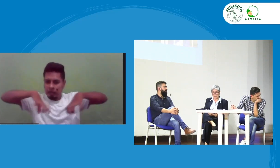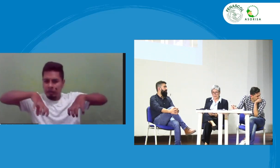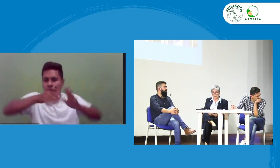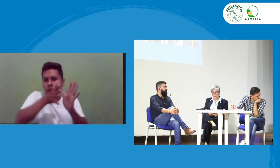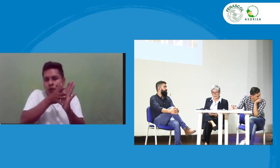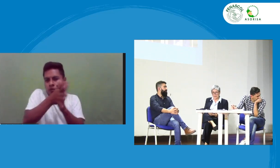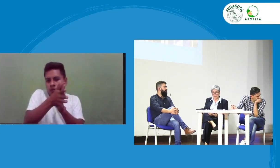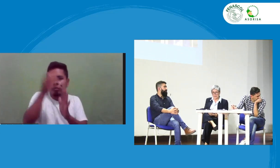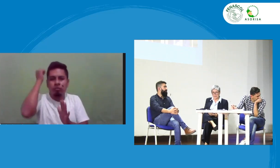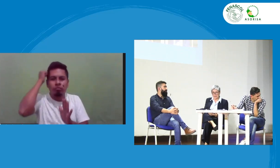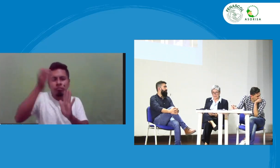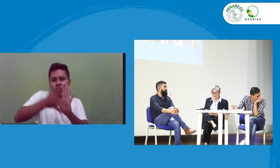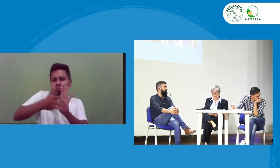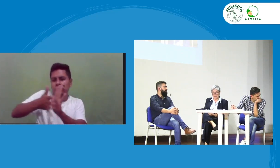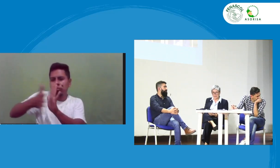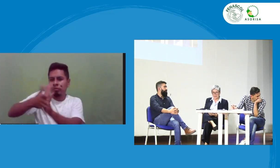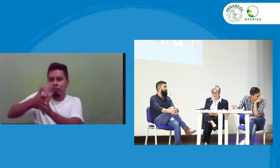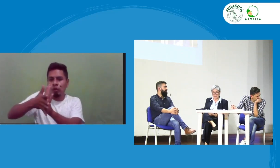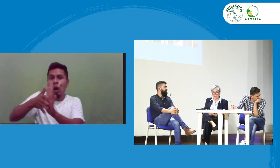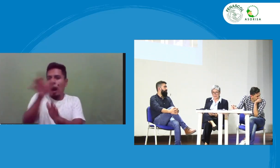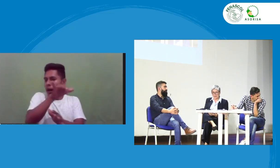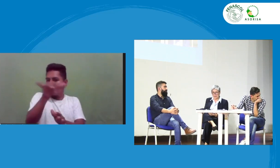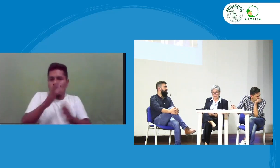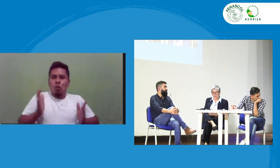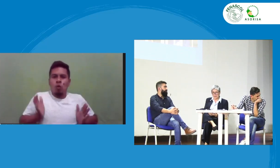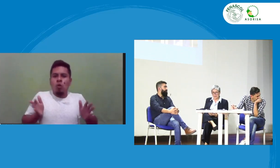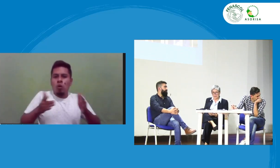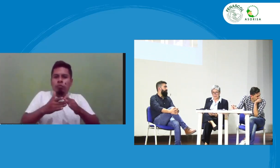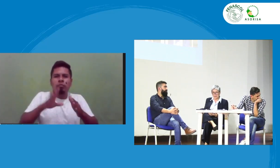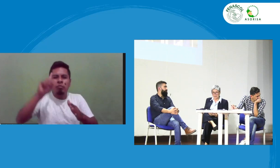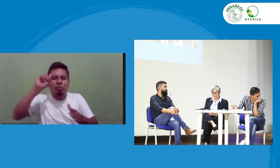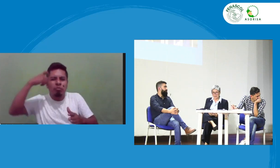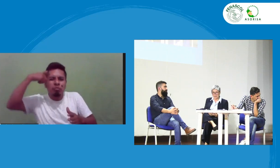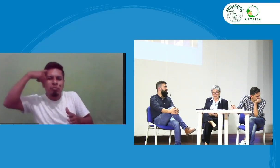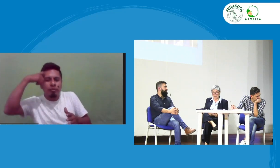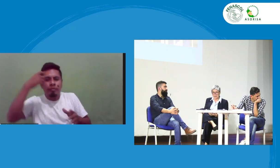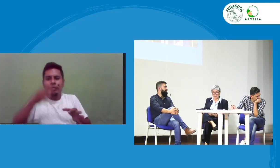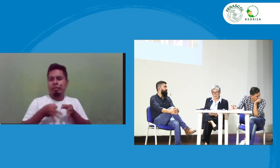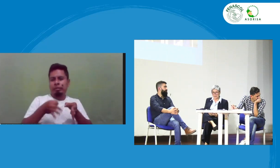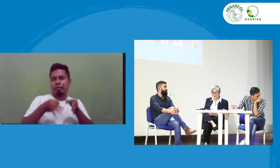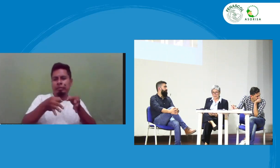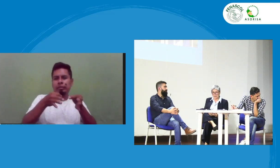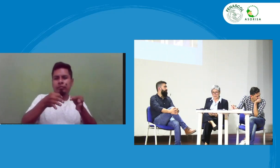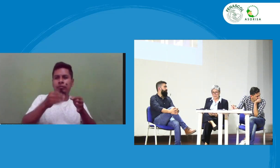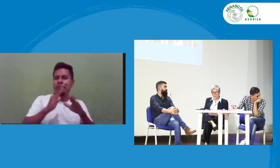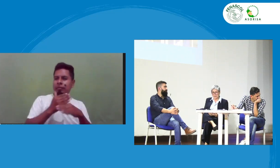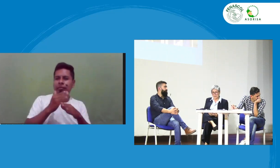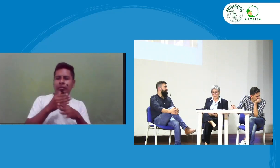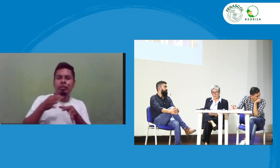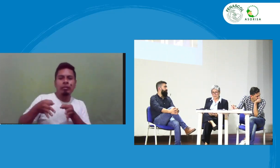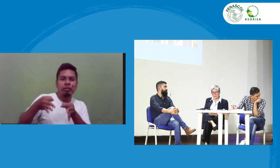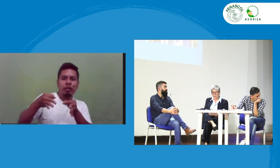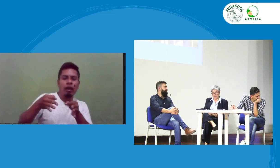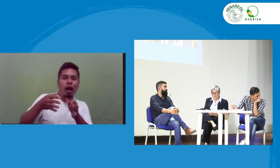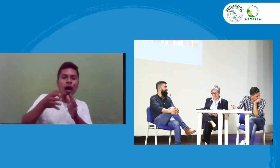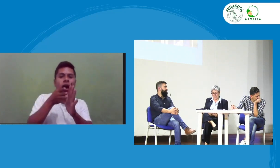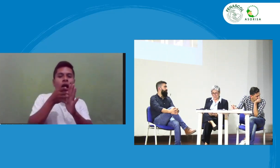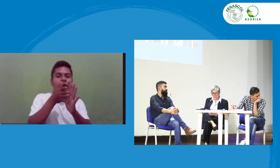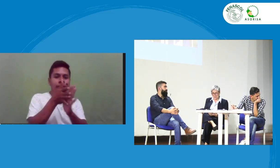años en la asociación y haciendo diferentes actividades como modelo también en Mocoa y pues el gobierno siempre tiene retrasos